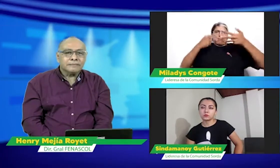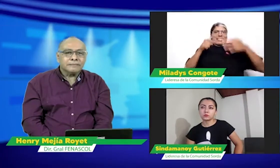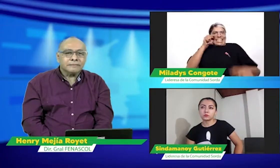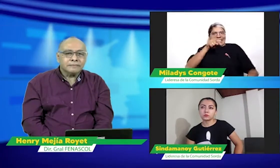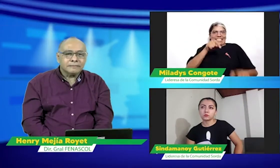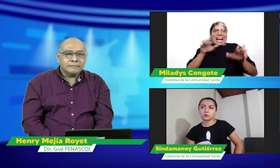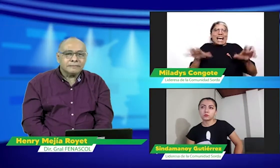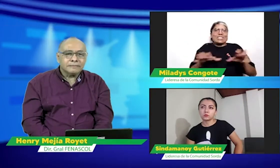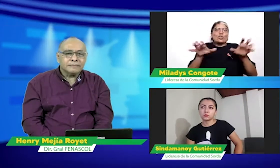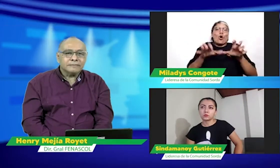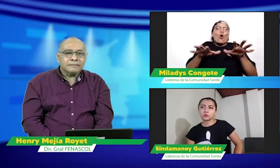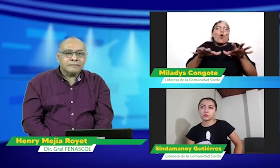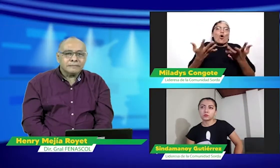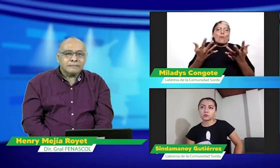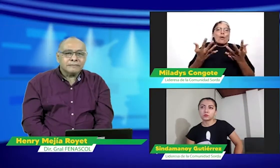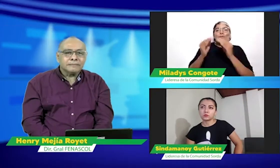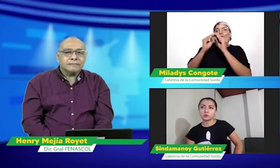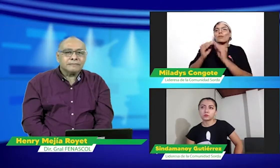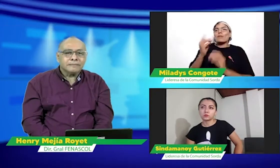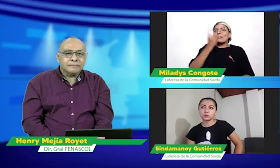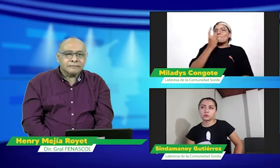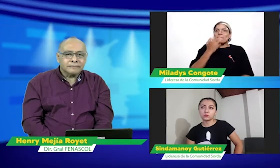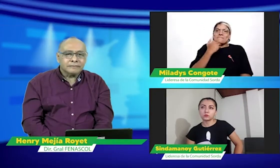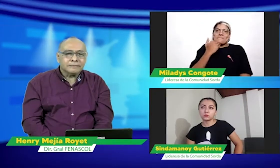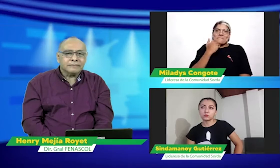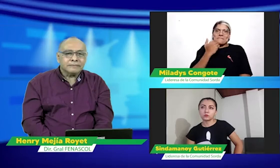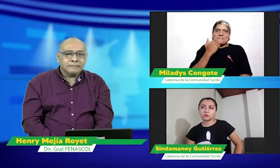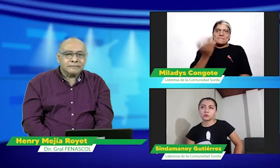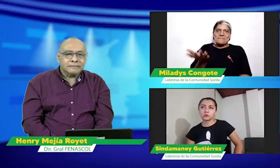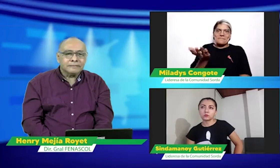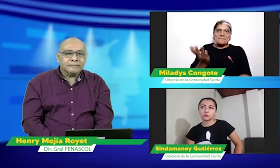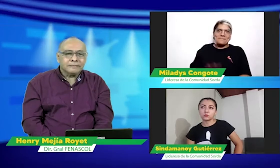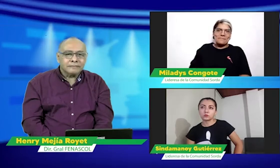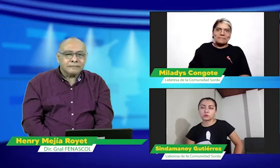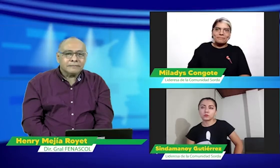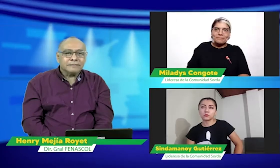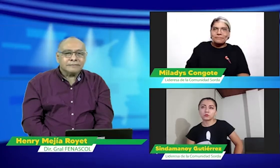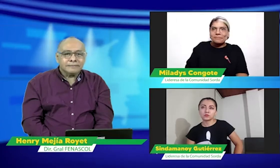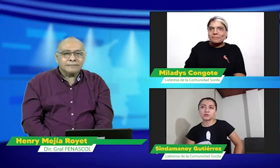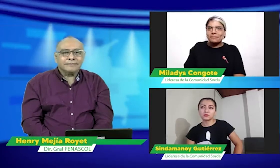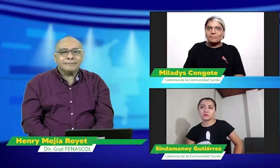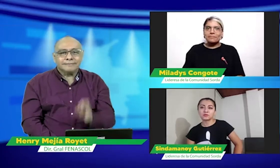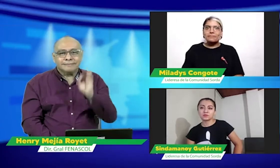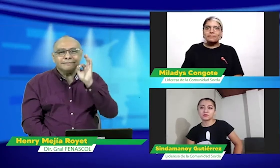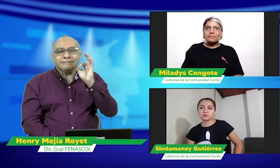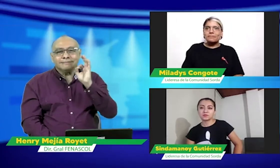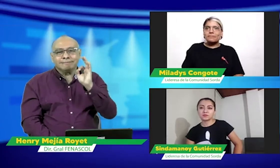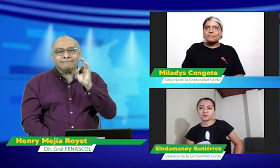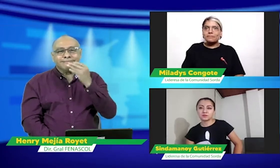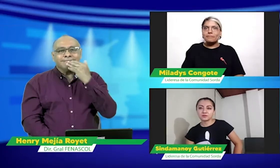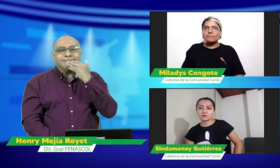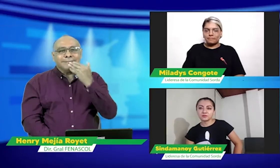o en videos históricos. No sé, Cinda, ¿qué piensa al respecto? Perfecto, ok.